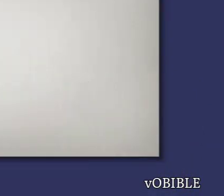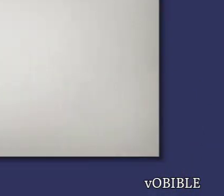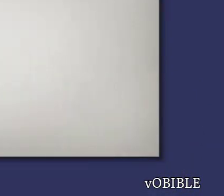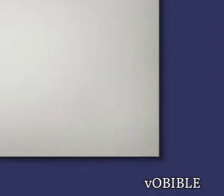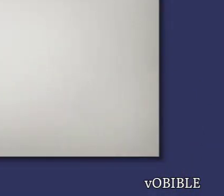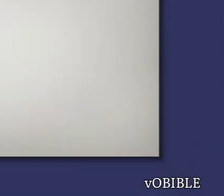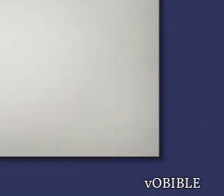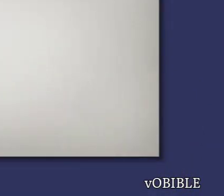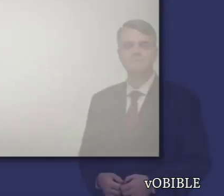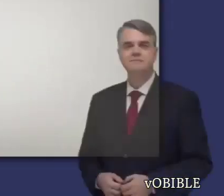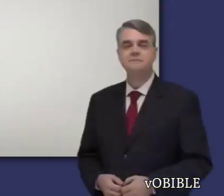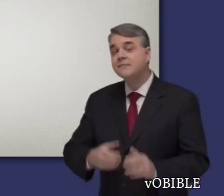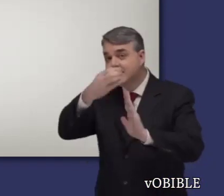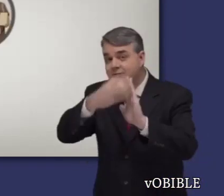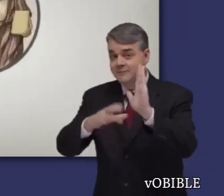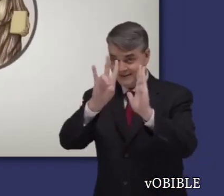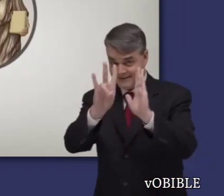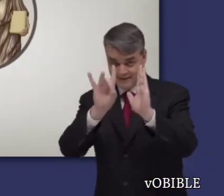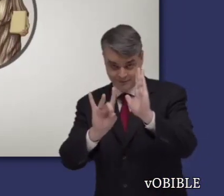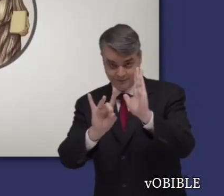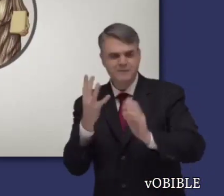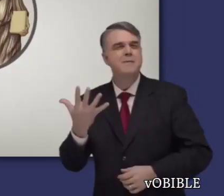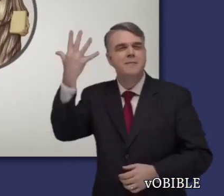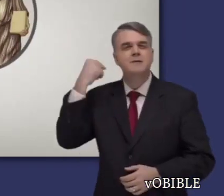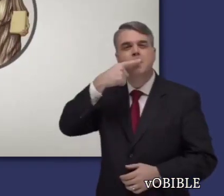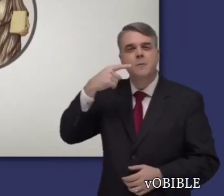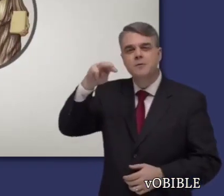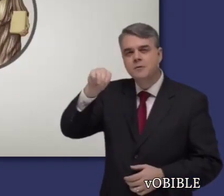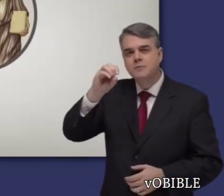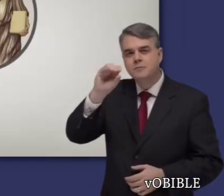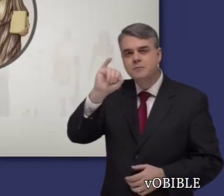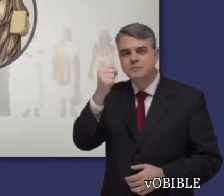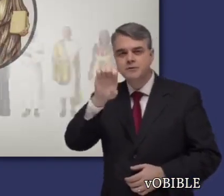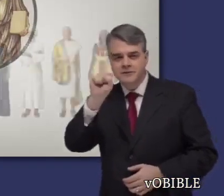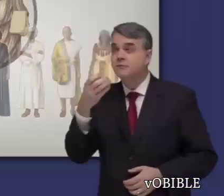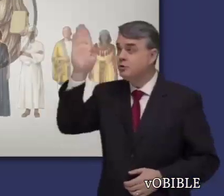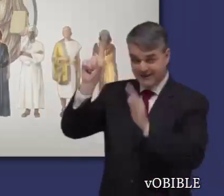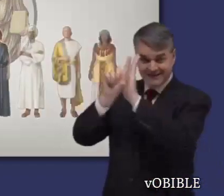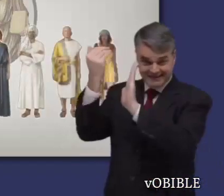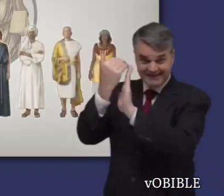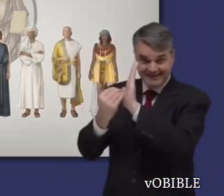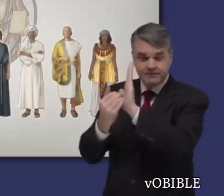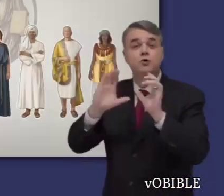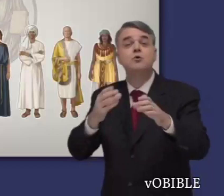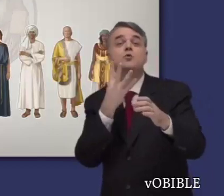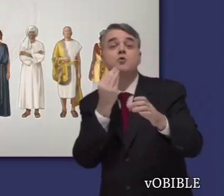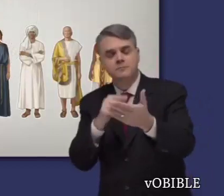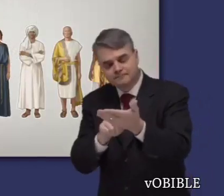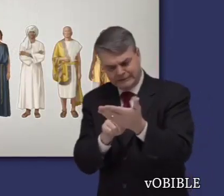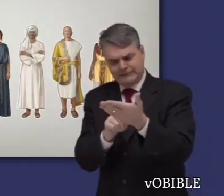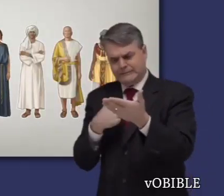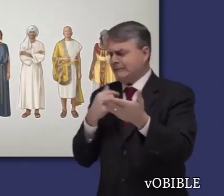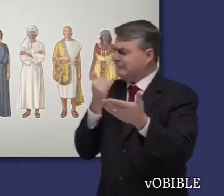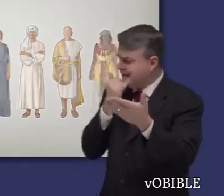En los capítulos 7 y 8, Pablo explica que la ley mosaica mostró qué es el pecado y por qué los cristianos ya no tienen que obedecer esa